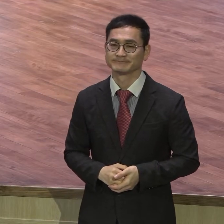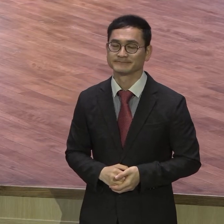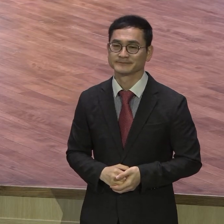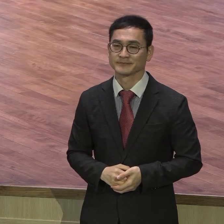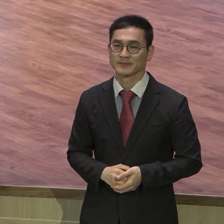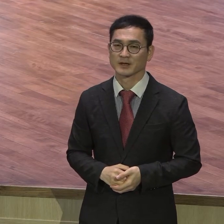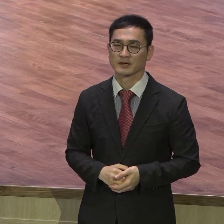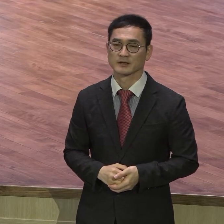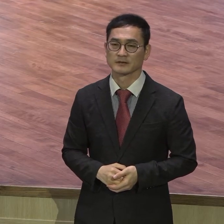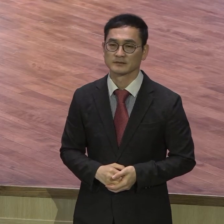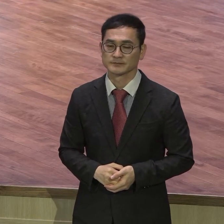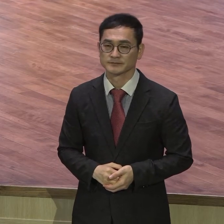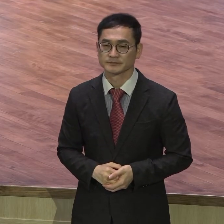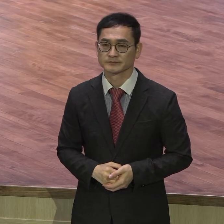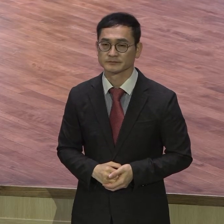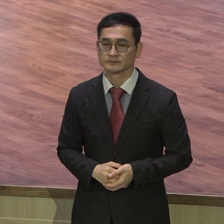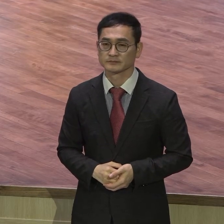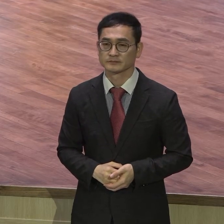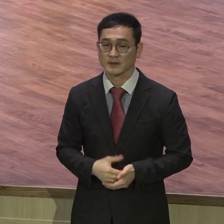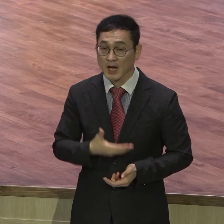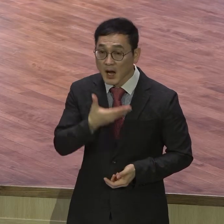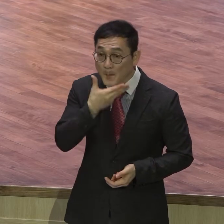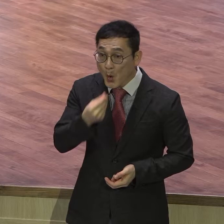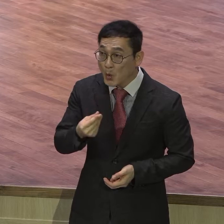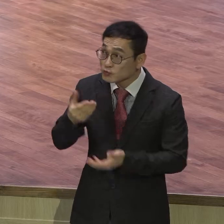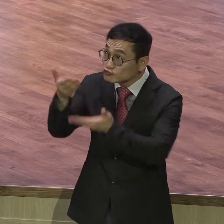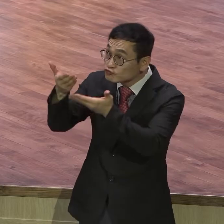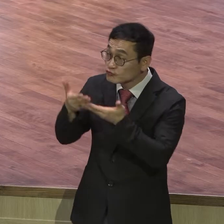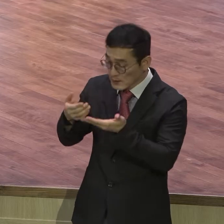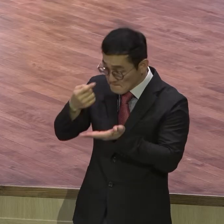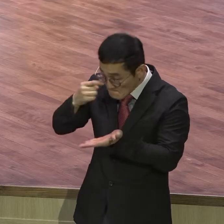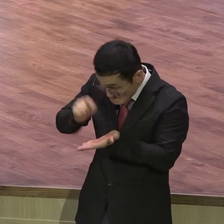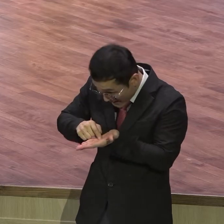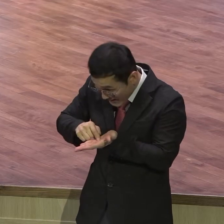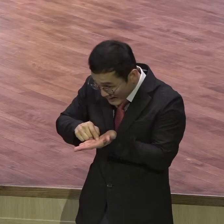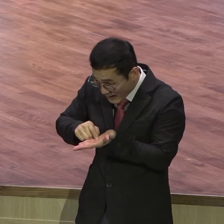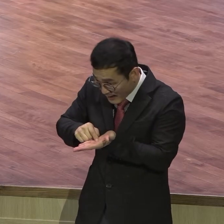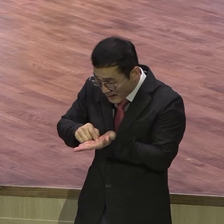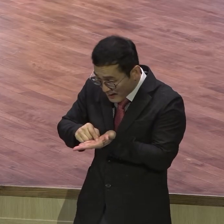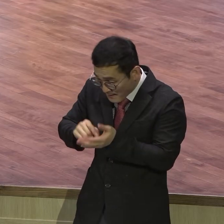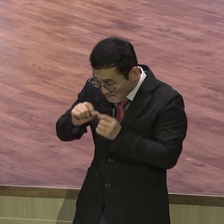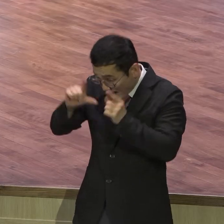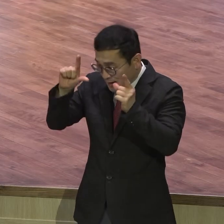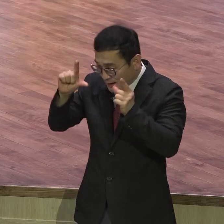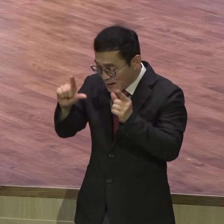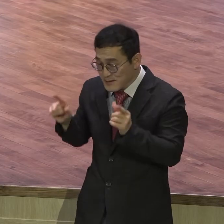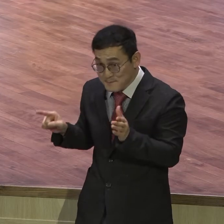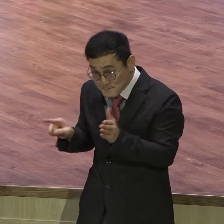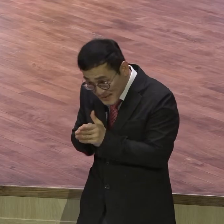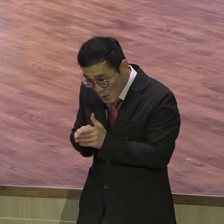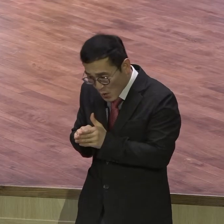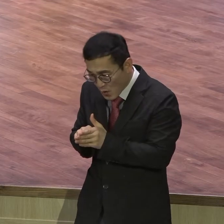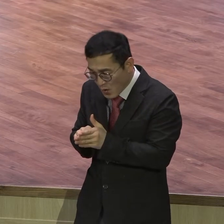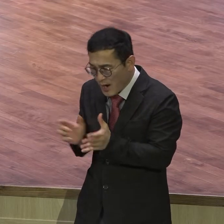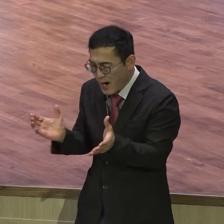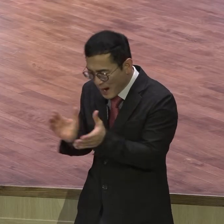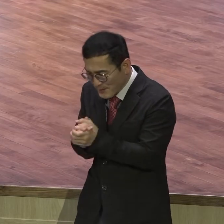하나님이 주신 복을 빨리 발견하고 그것을 알고 믿고 그것을 누리고 어떻게 누릴 것이냐.